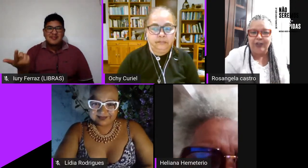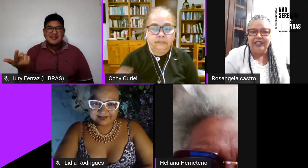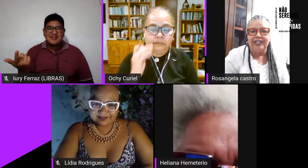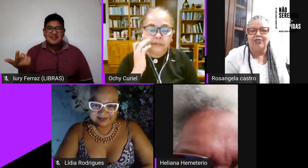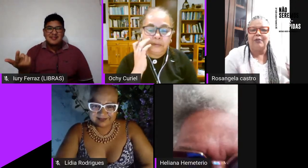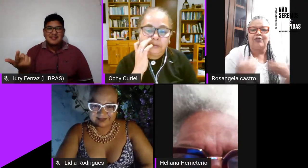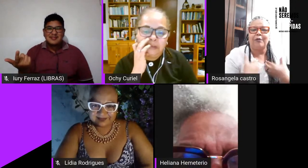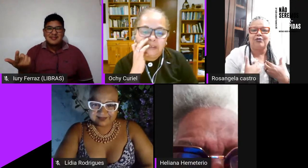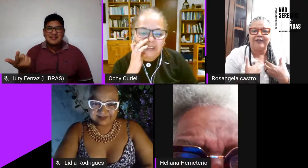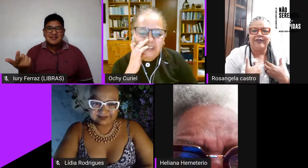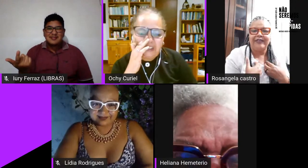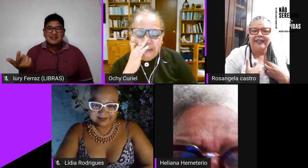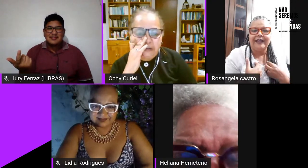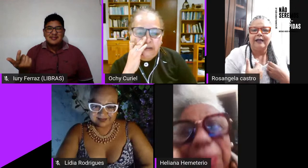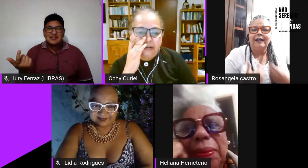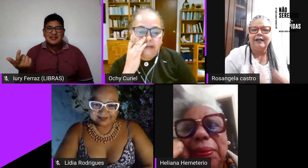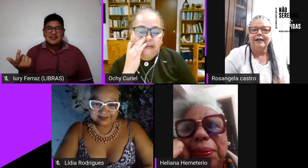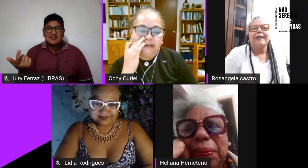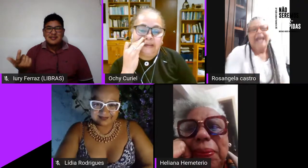alça coloridas